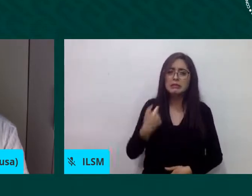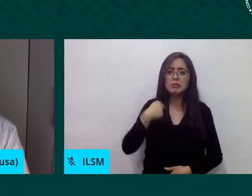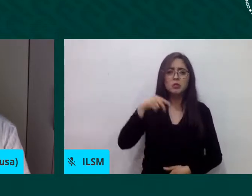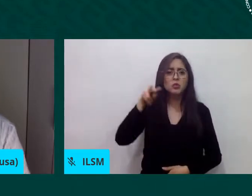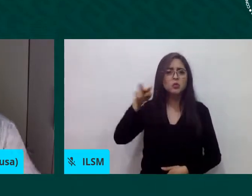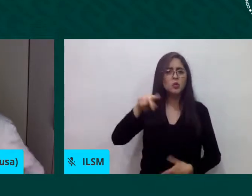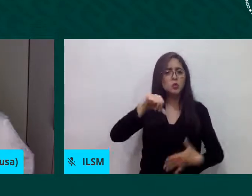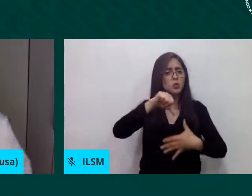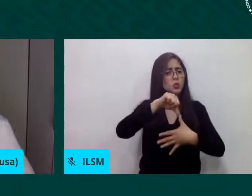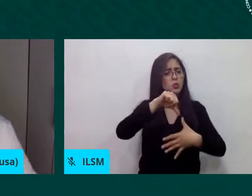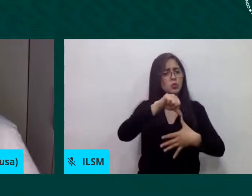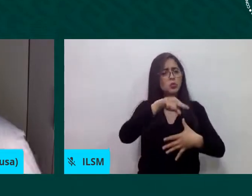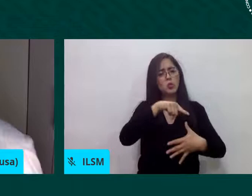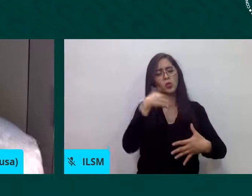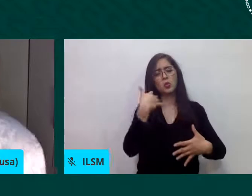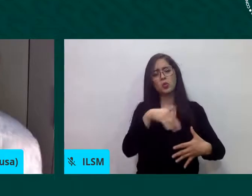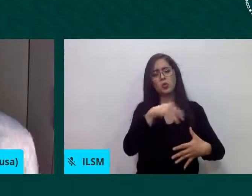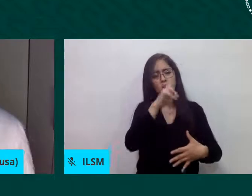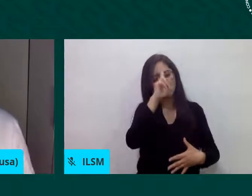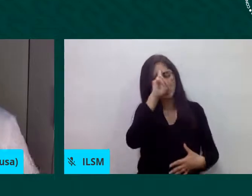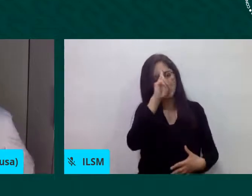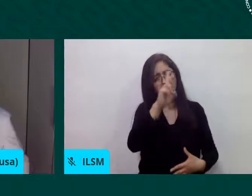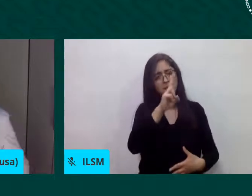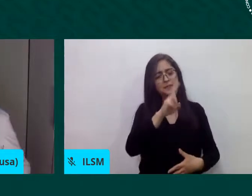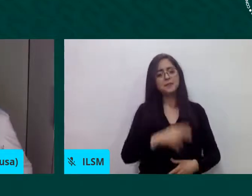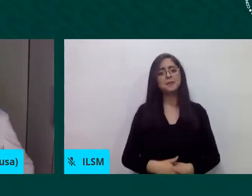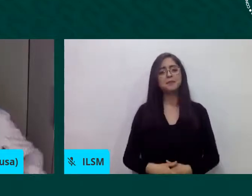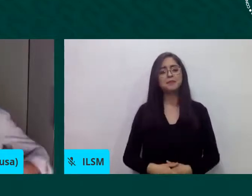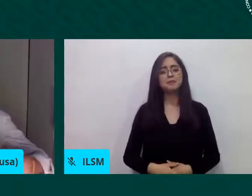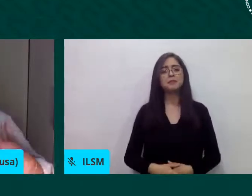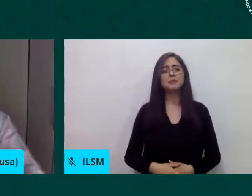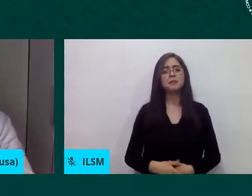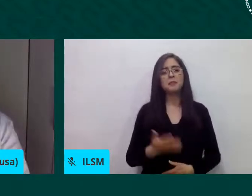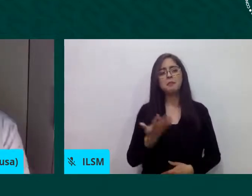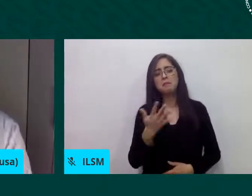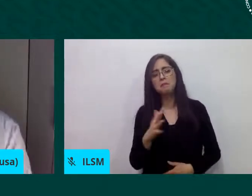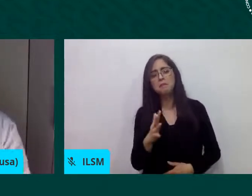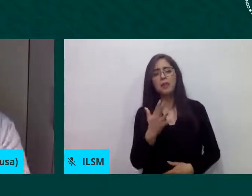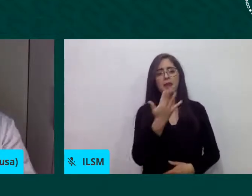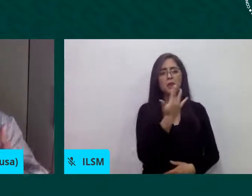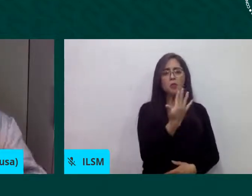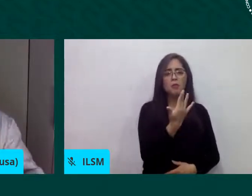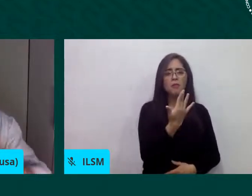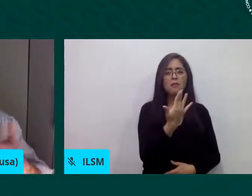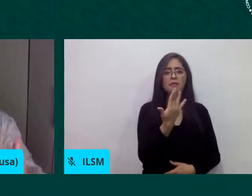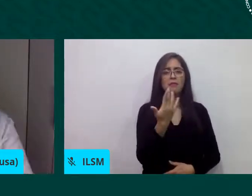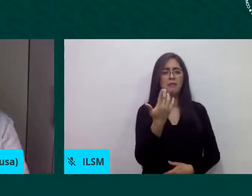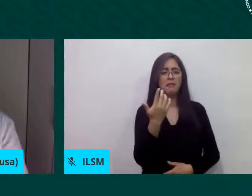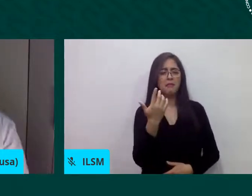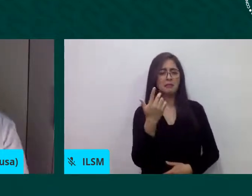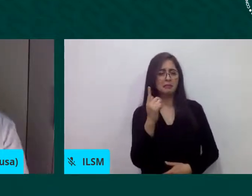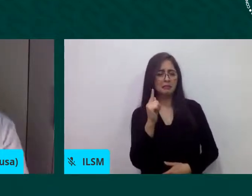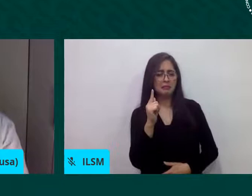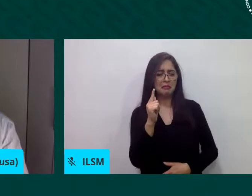en 50 70 años atrás mucha gente desde italia